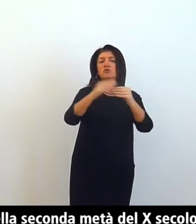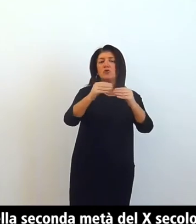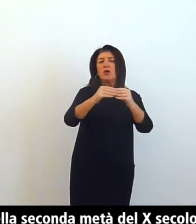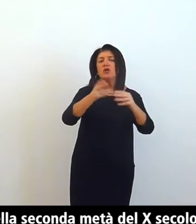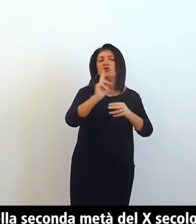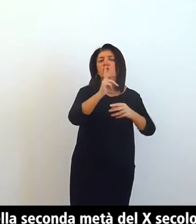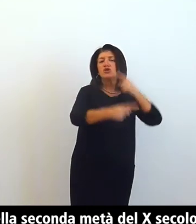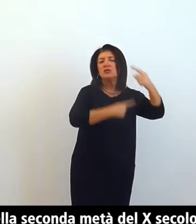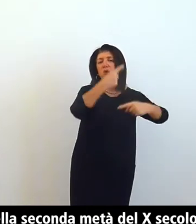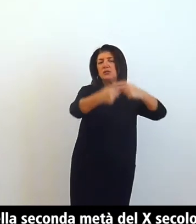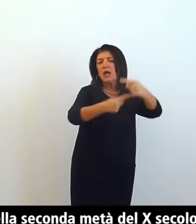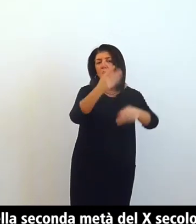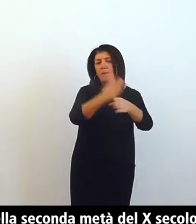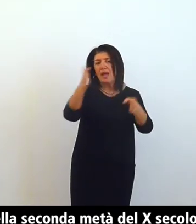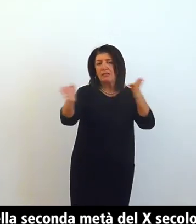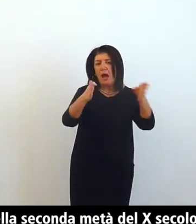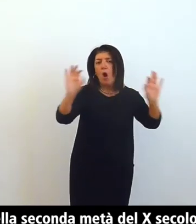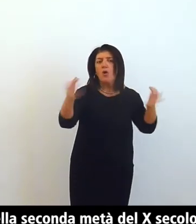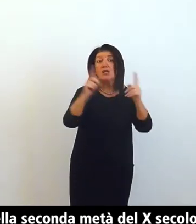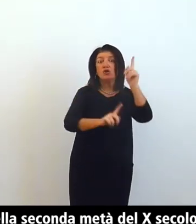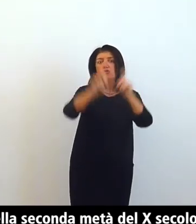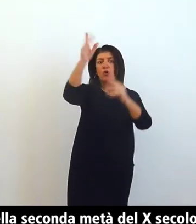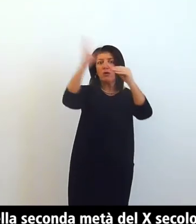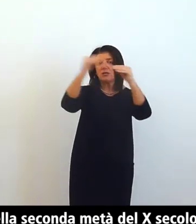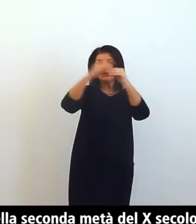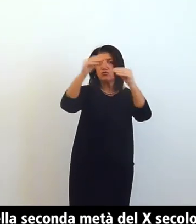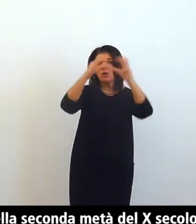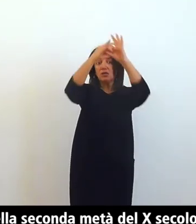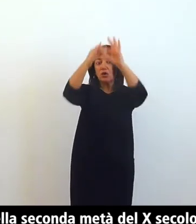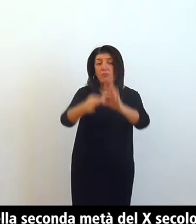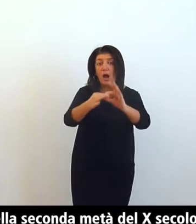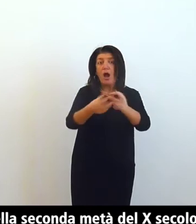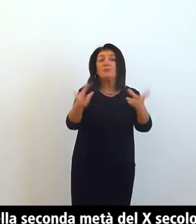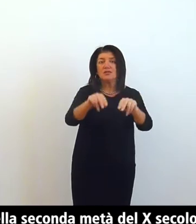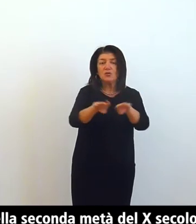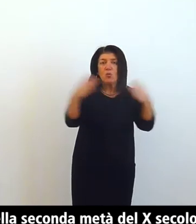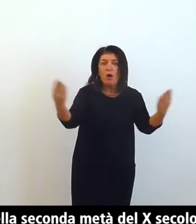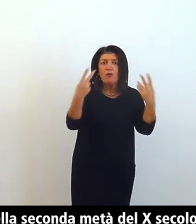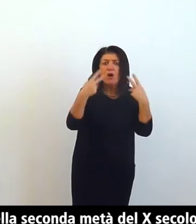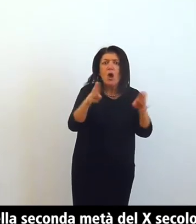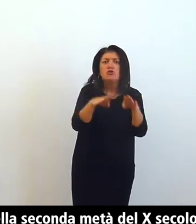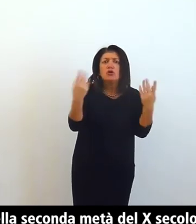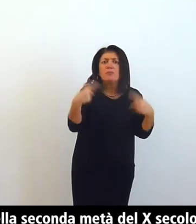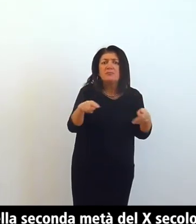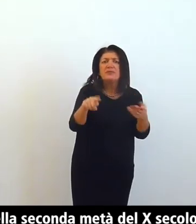risistemazione dell'area absidale per meglio accogliere le spoglie dei santi Ambrogio Gervasio e